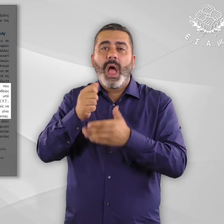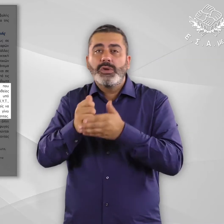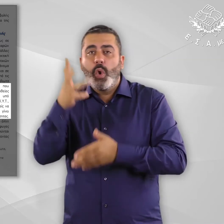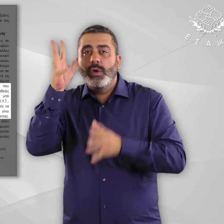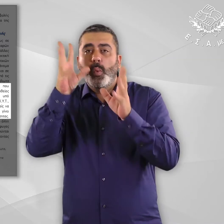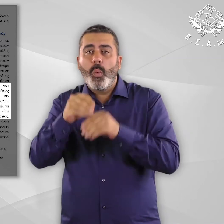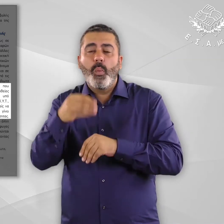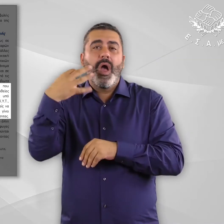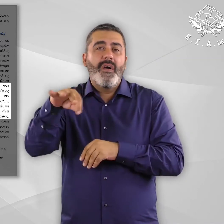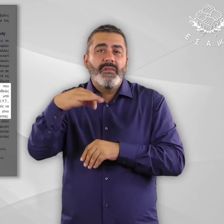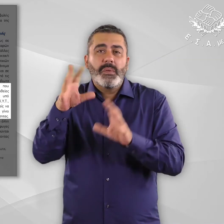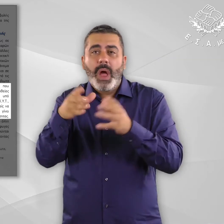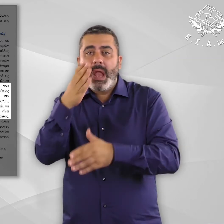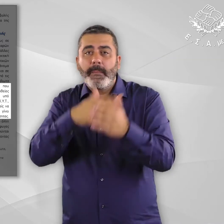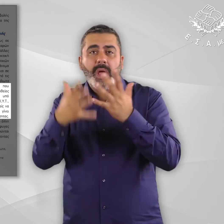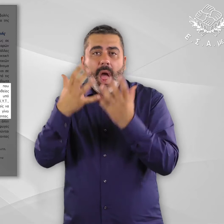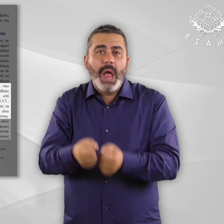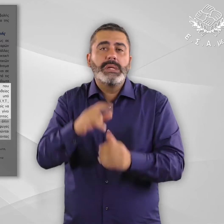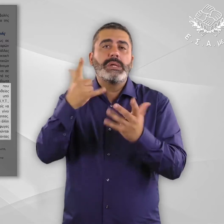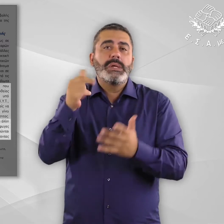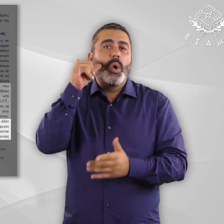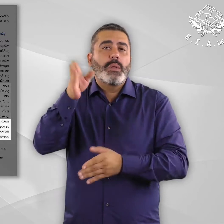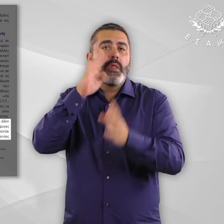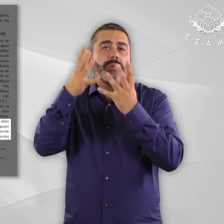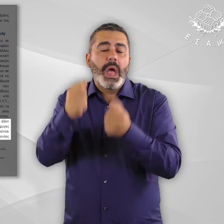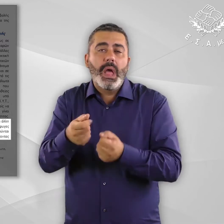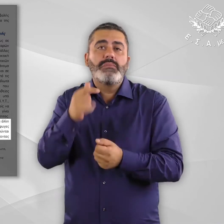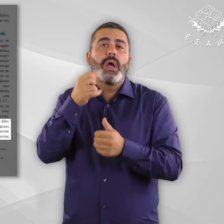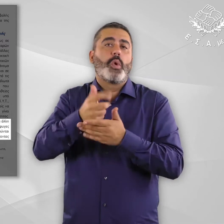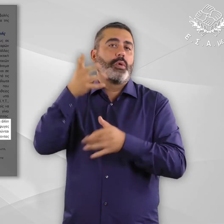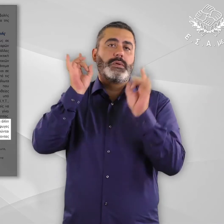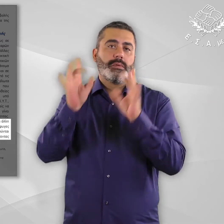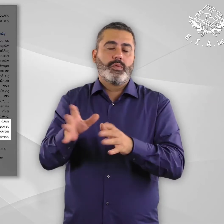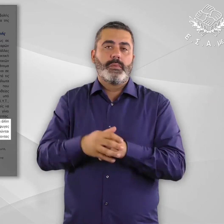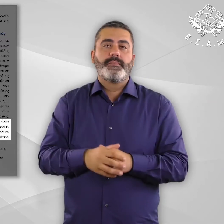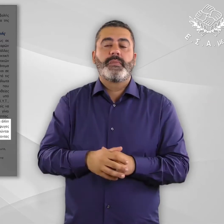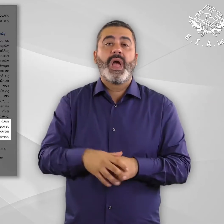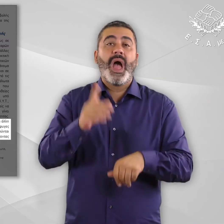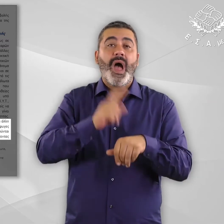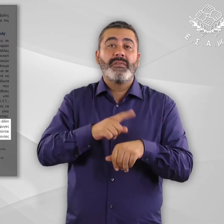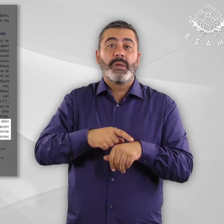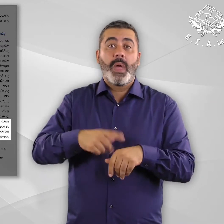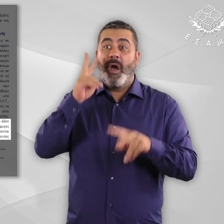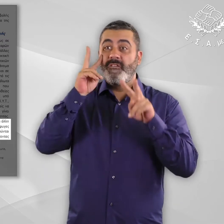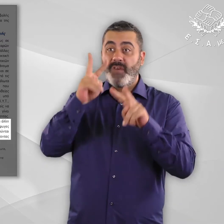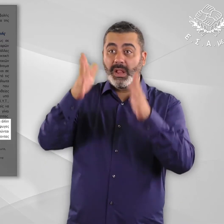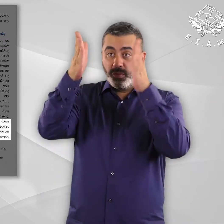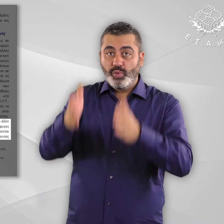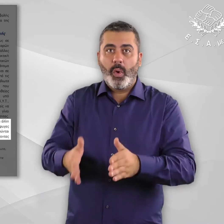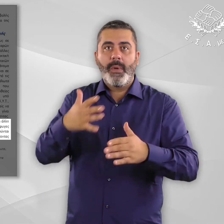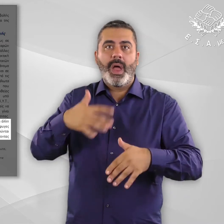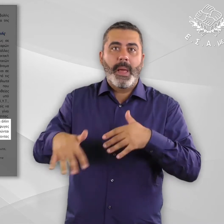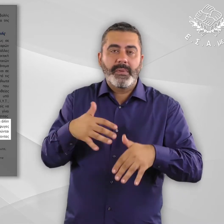αξιολόγηση για ύπαρξη αναπηρίας ευαλωτότητας. Παρότι δίνεται προτεραιότητα σε άτομα με ορατή αναπηρία ή άλλη ορατή